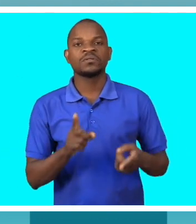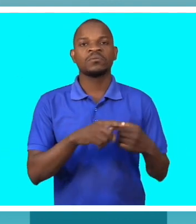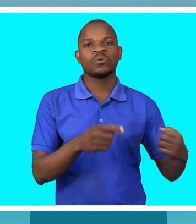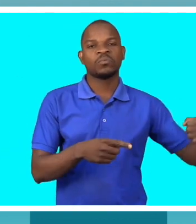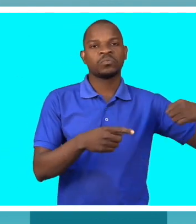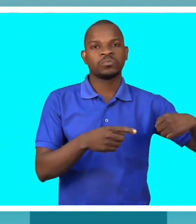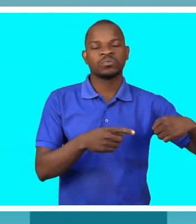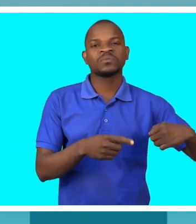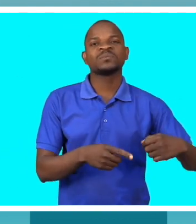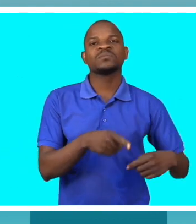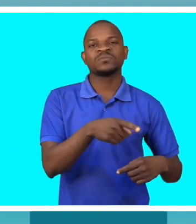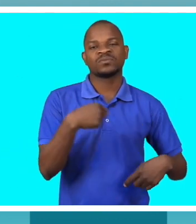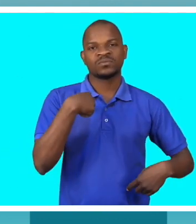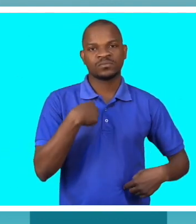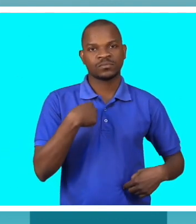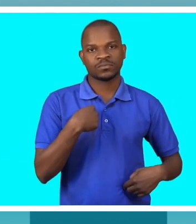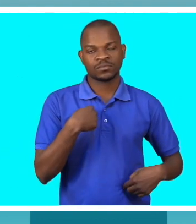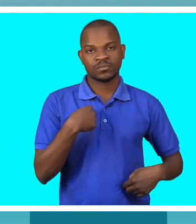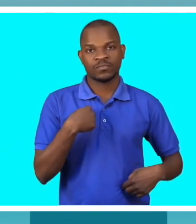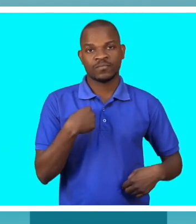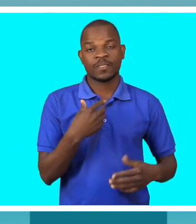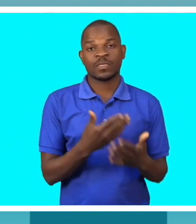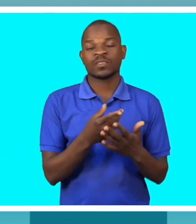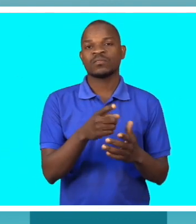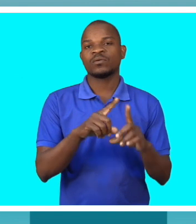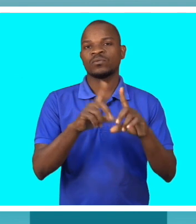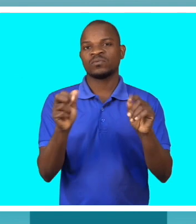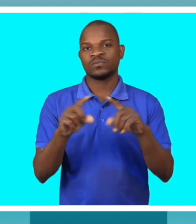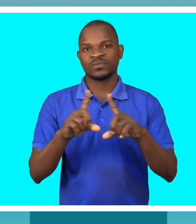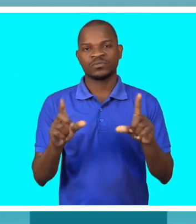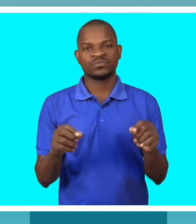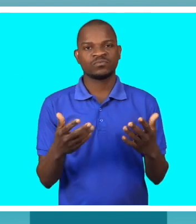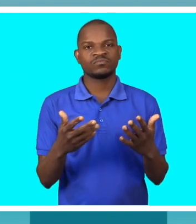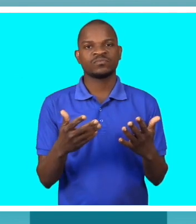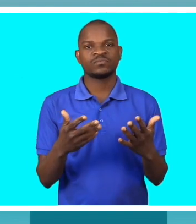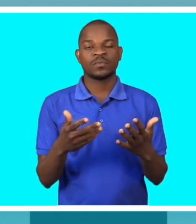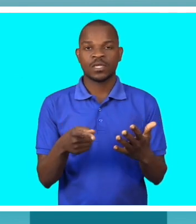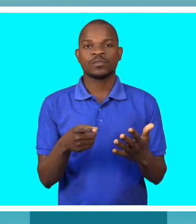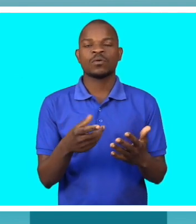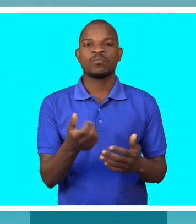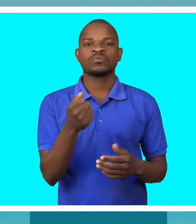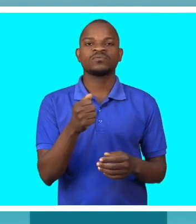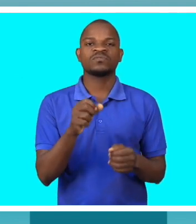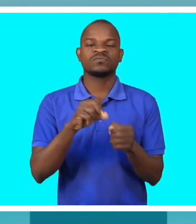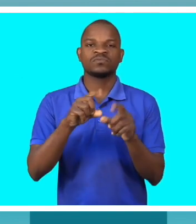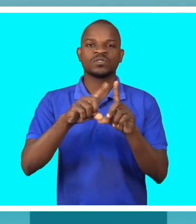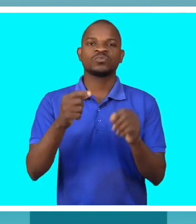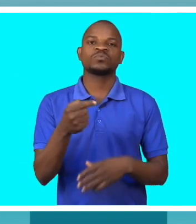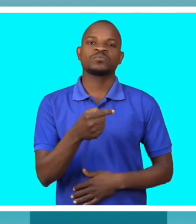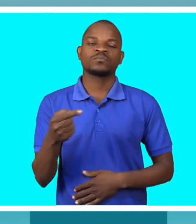é o cônjuge que é afetado. Então, são coisas que afendam de maneira negativa a este paciente e ele